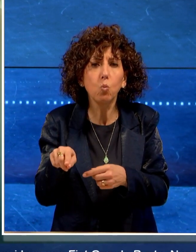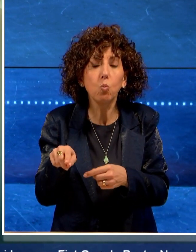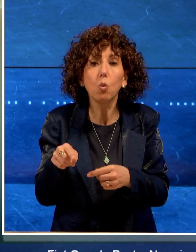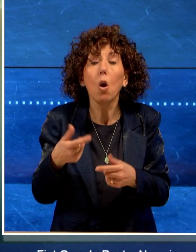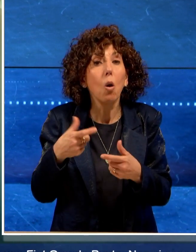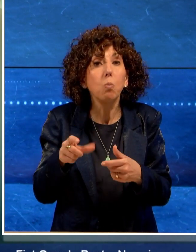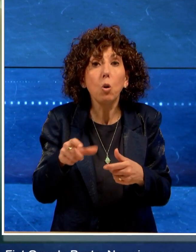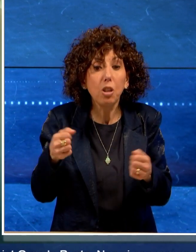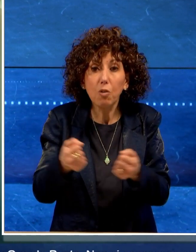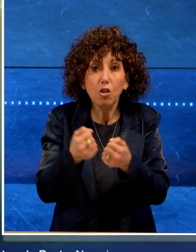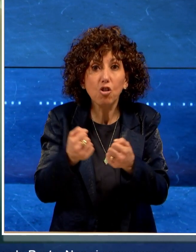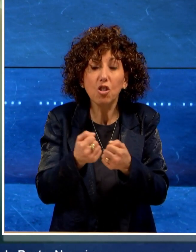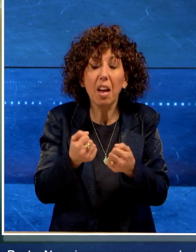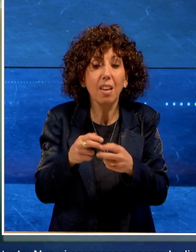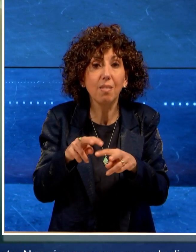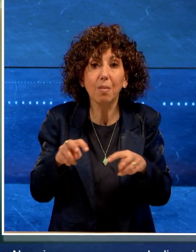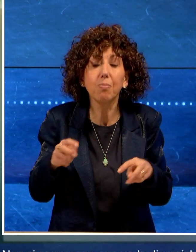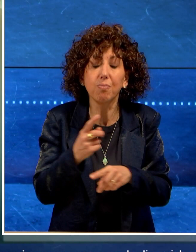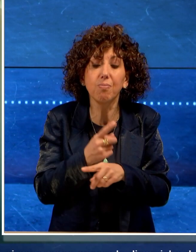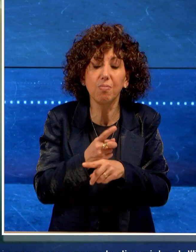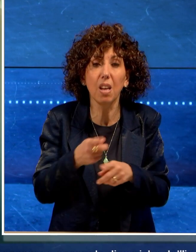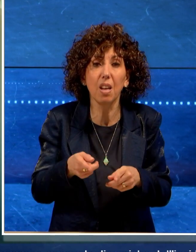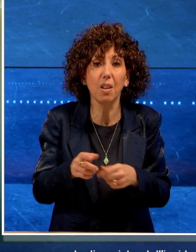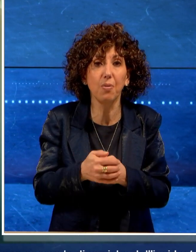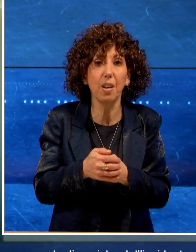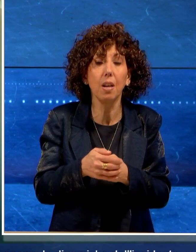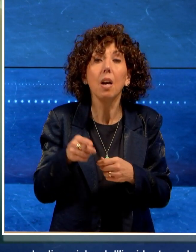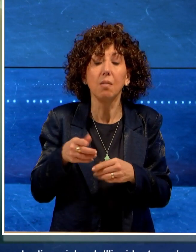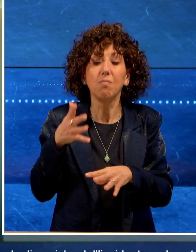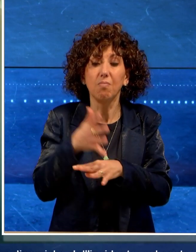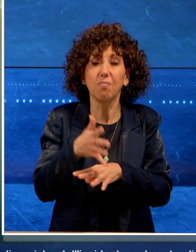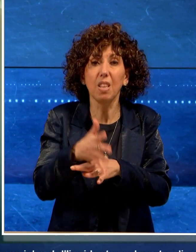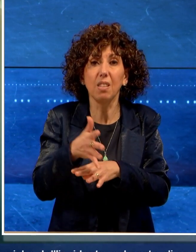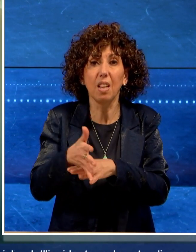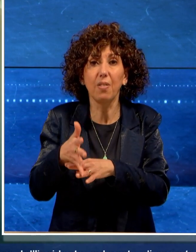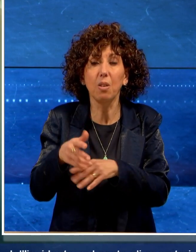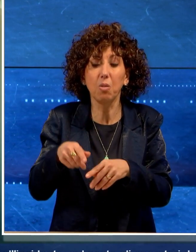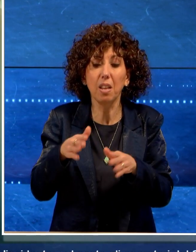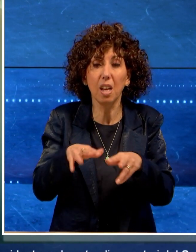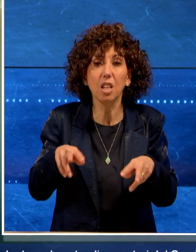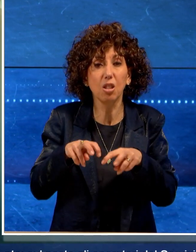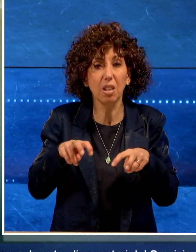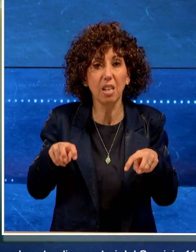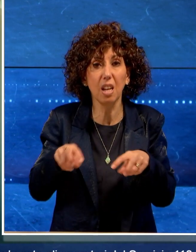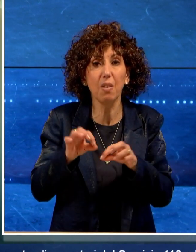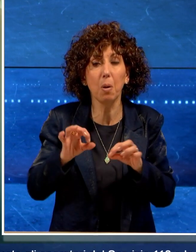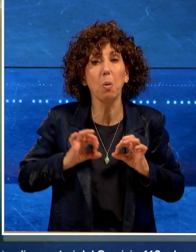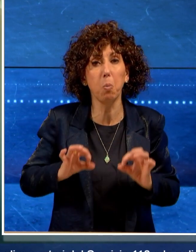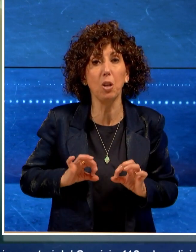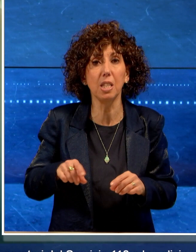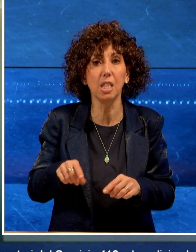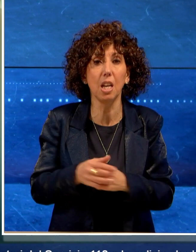Non si conoscono ancora le dinamiche dell'incidente su cui sono in corso i rilievi della